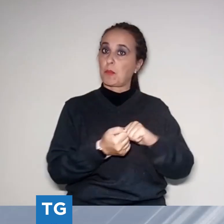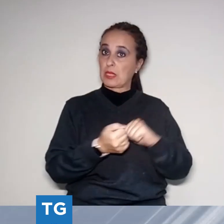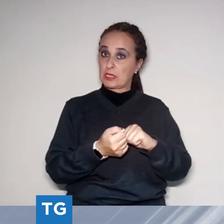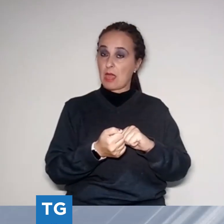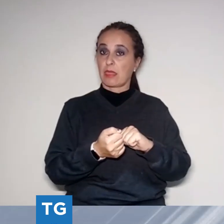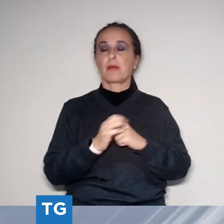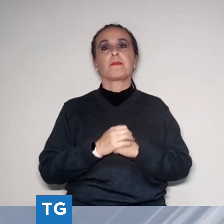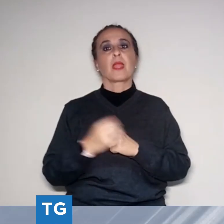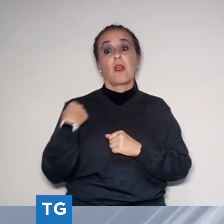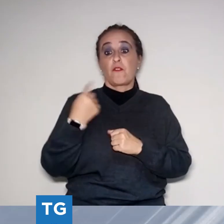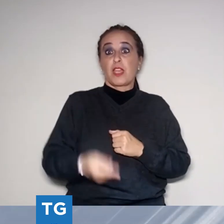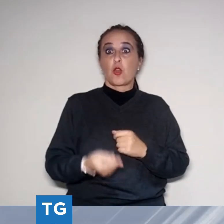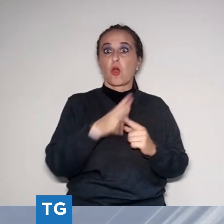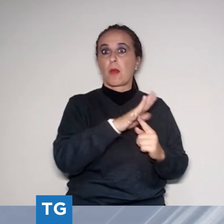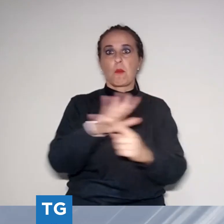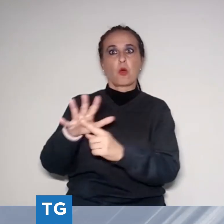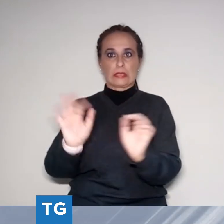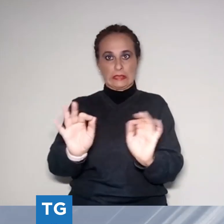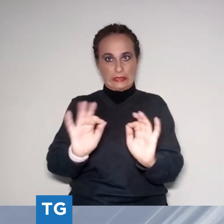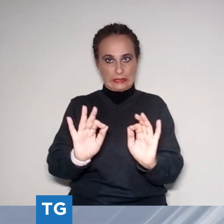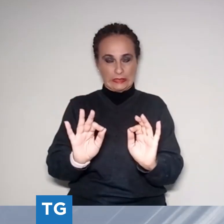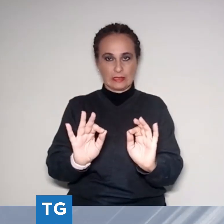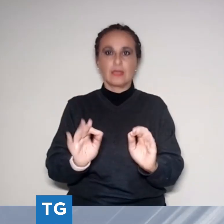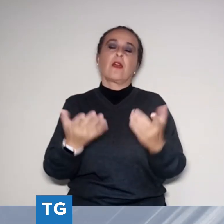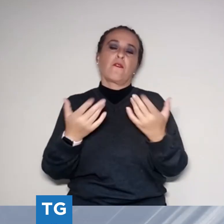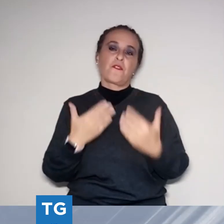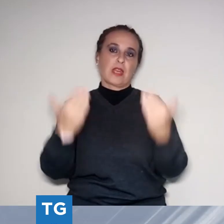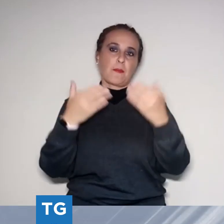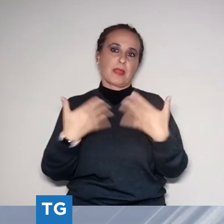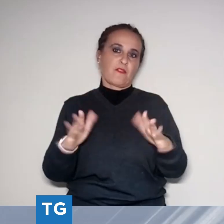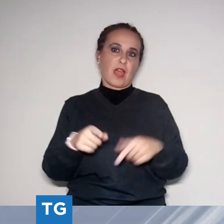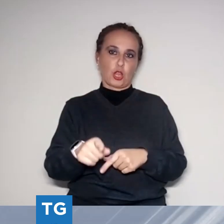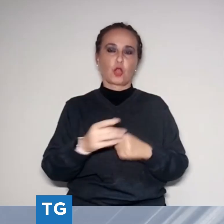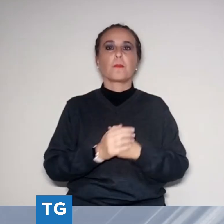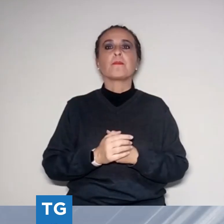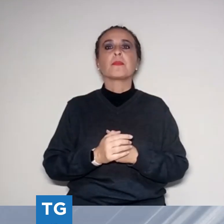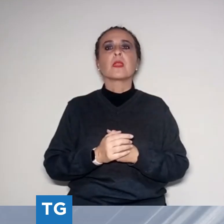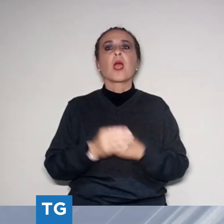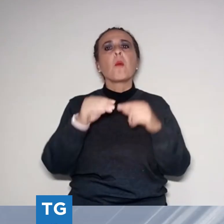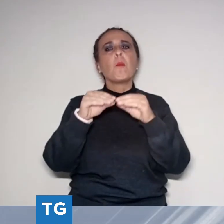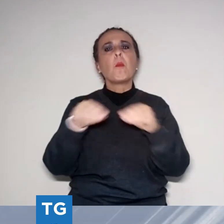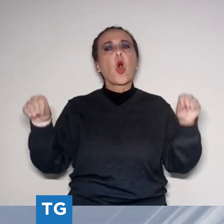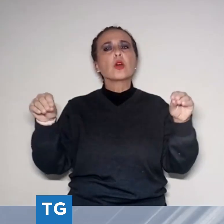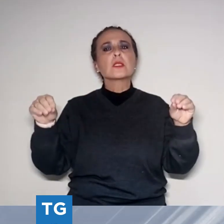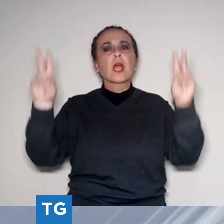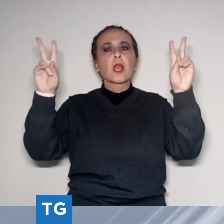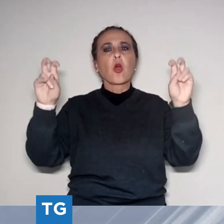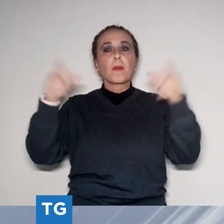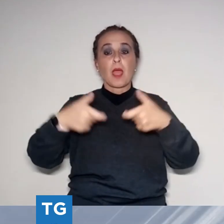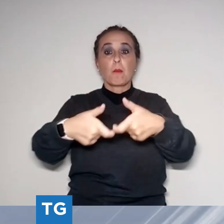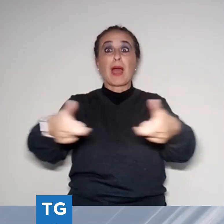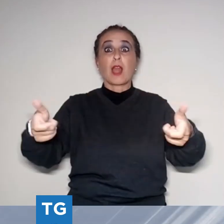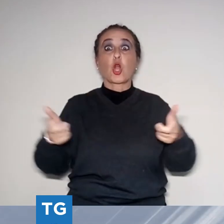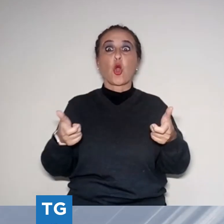però è esplosa nella grande esposizione intitolata Il Balcone del Cielo che è stata inaugurata all'interno del complesso di Sant